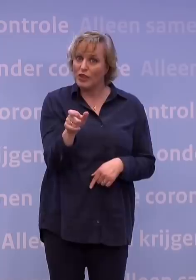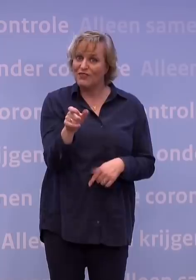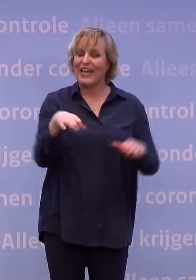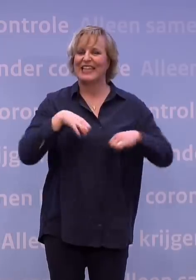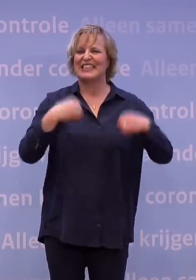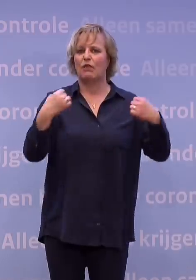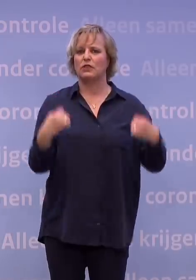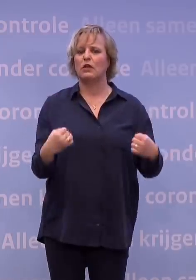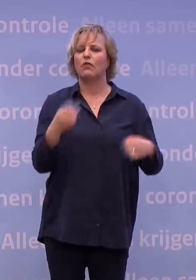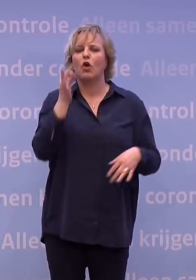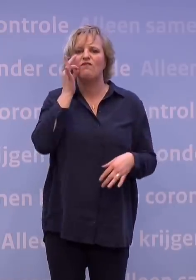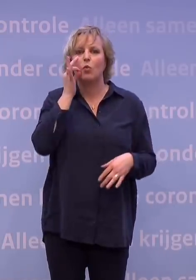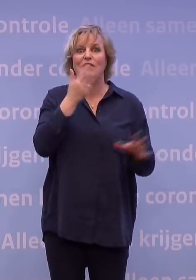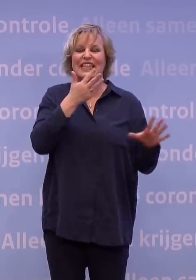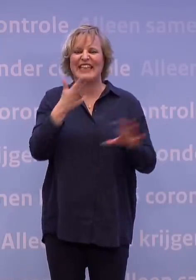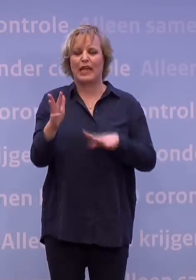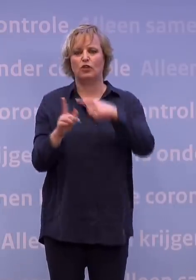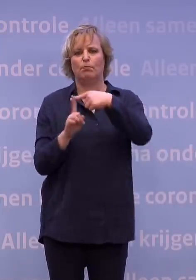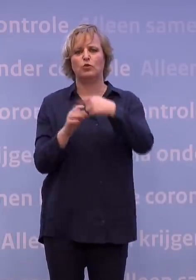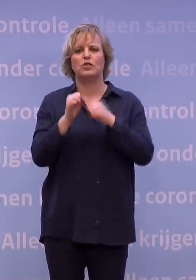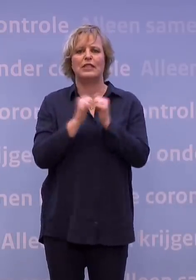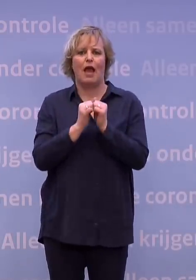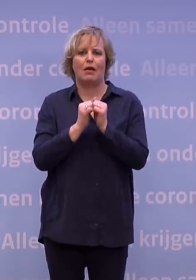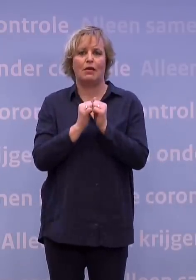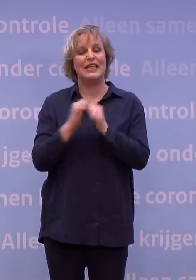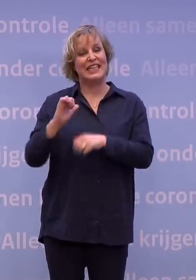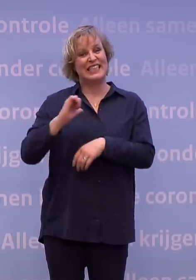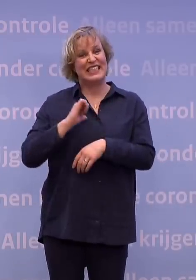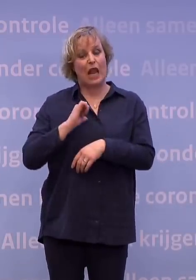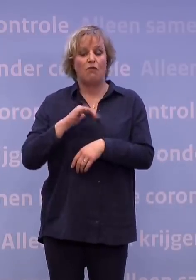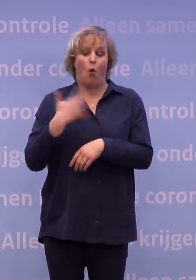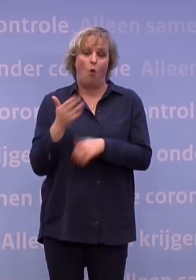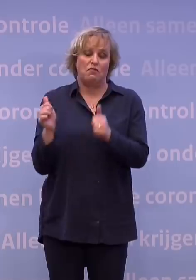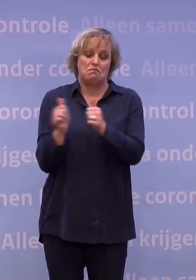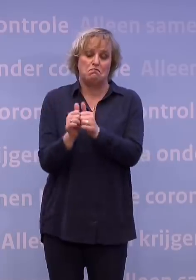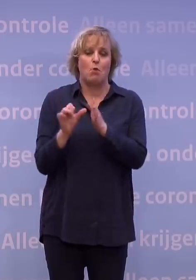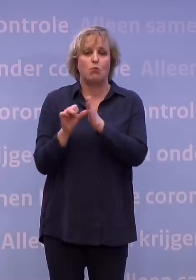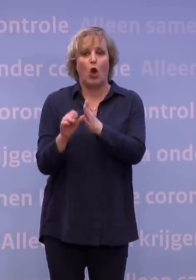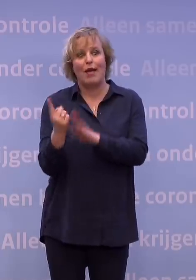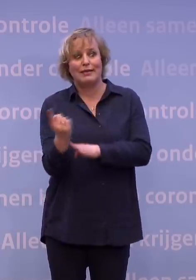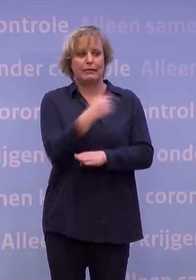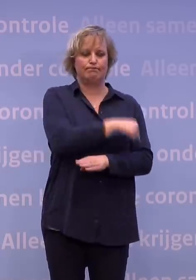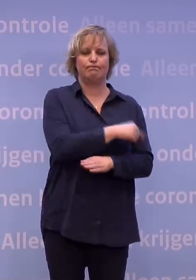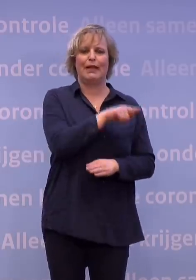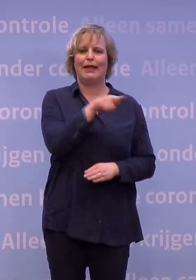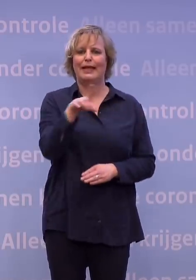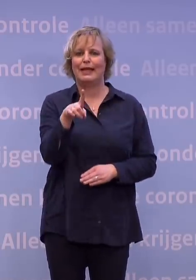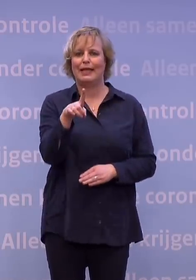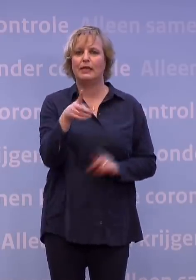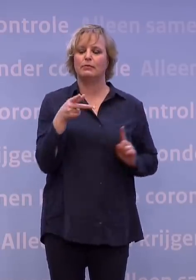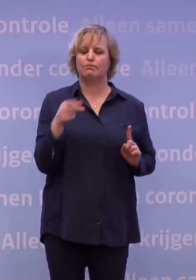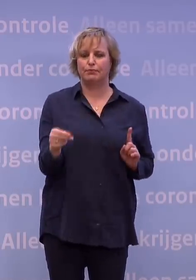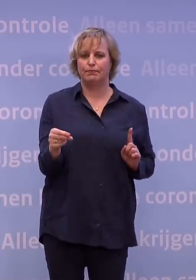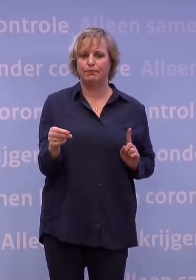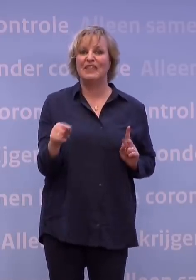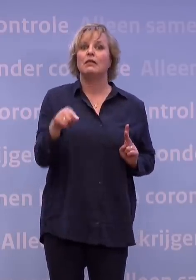zelfstandig wonende 90-plussers uitgenodigd die zelf of eventueel met begeleiding naar de GGD'en kunnen komen. En dan